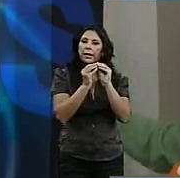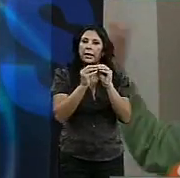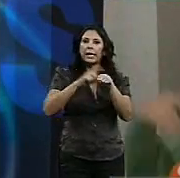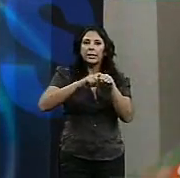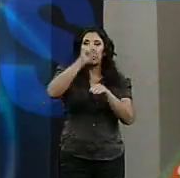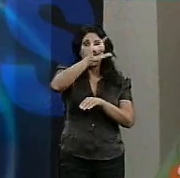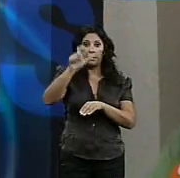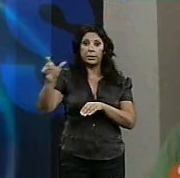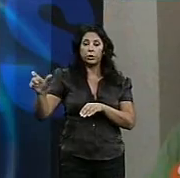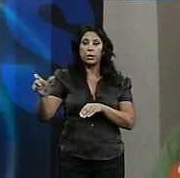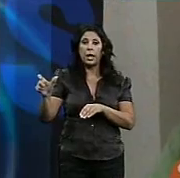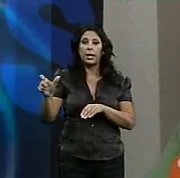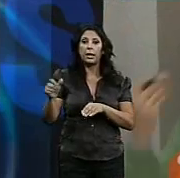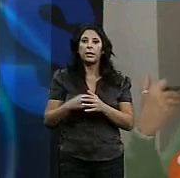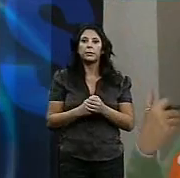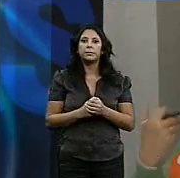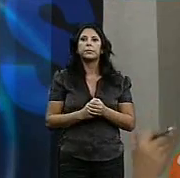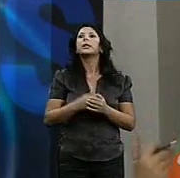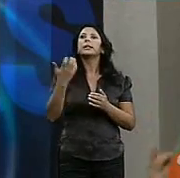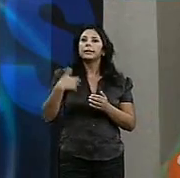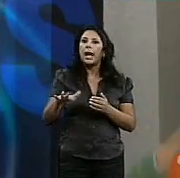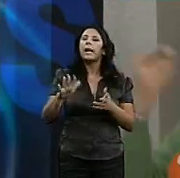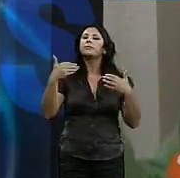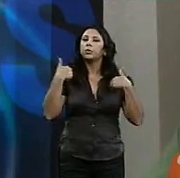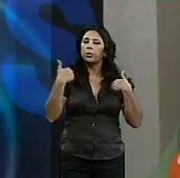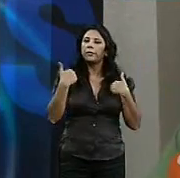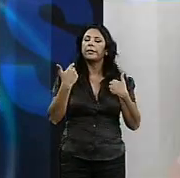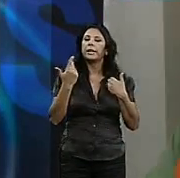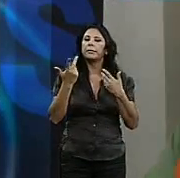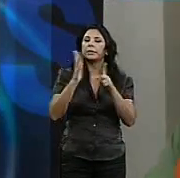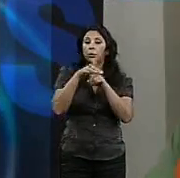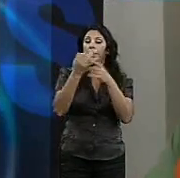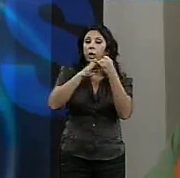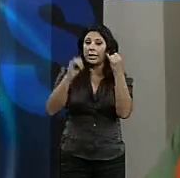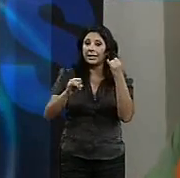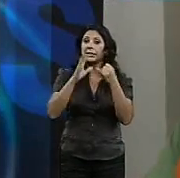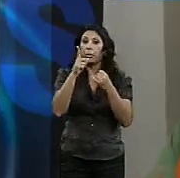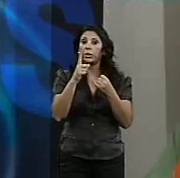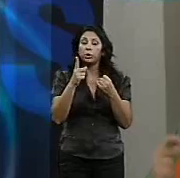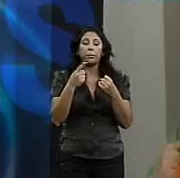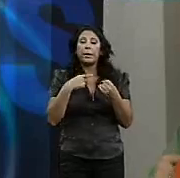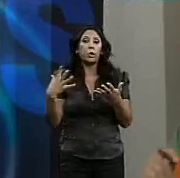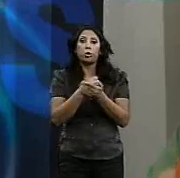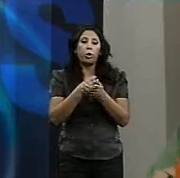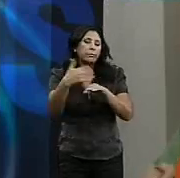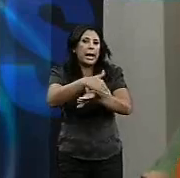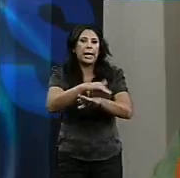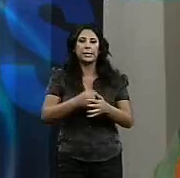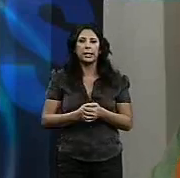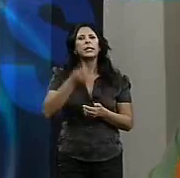que han sido víctimas de la crisis y se han encontrado en la calle. Y también familias que también abunda en este